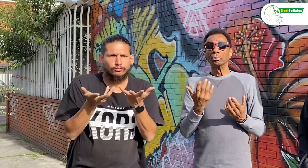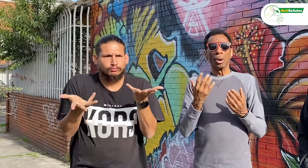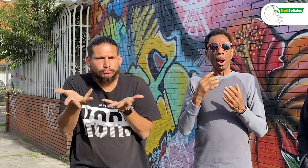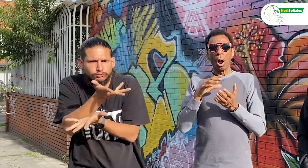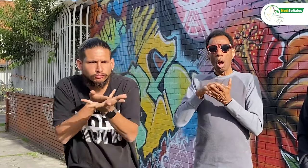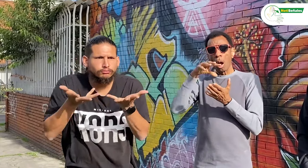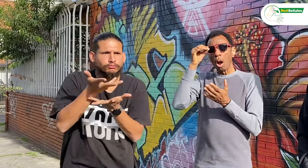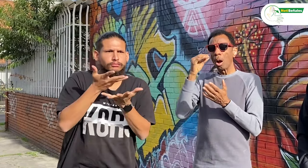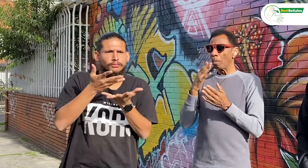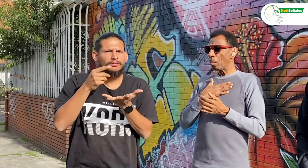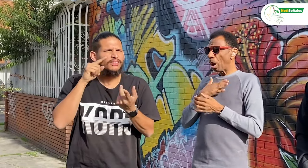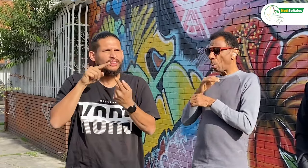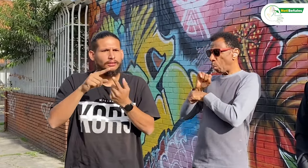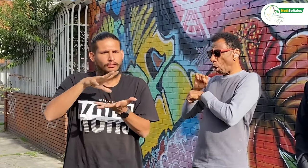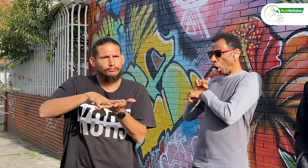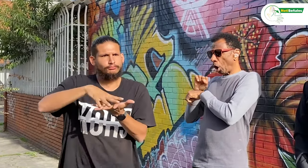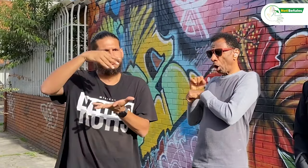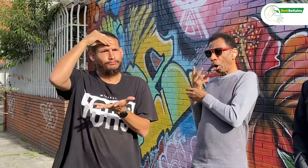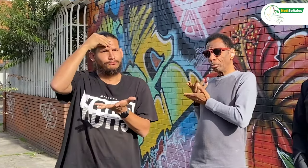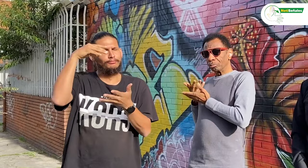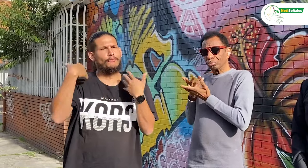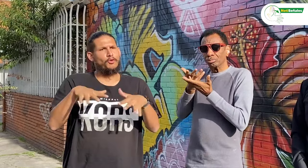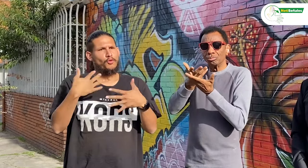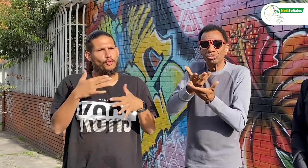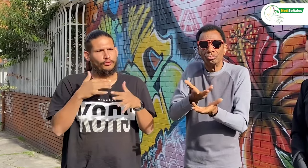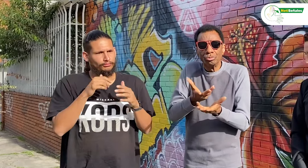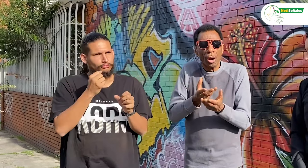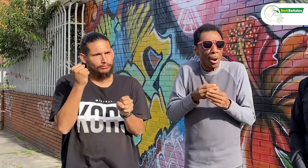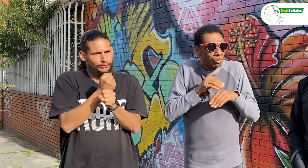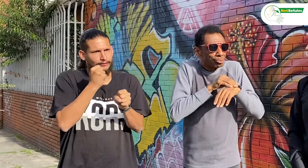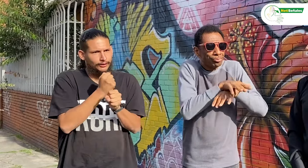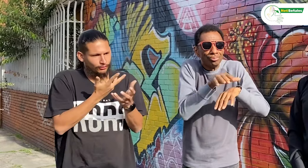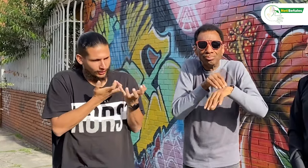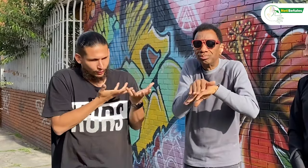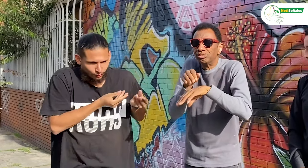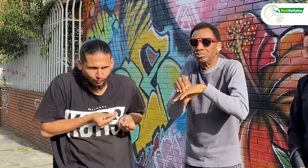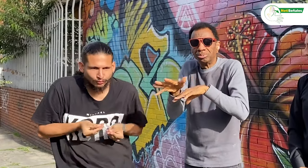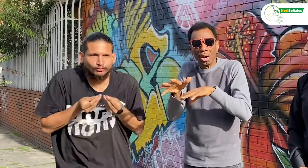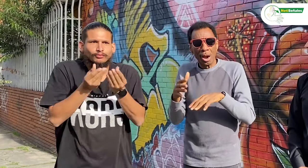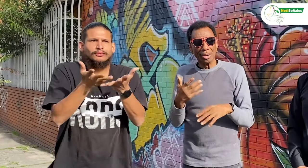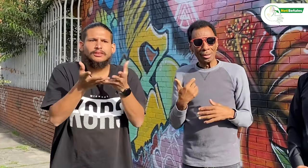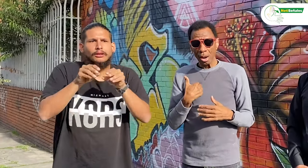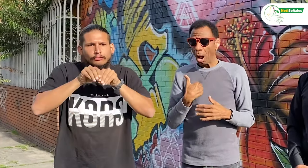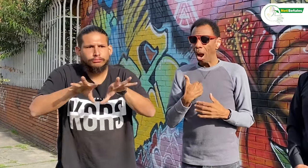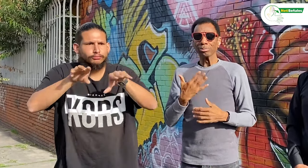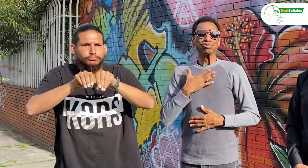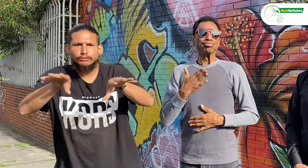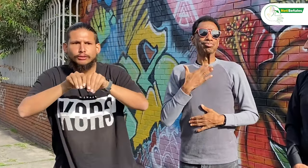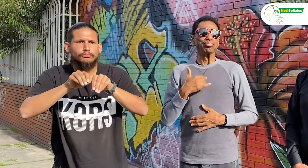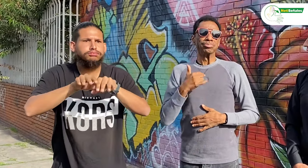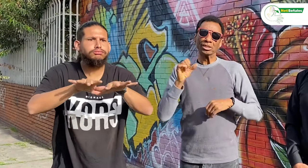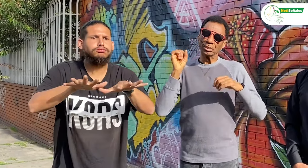Vine para ser jurado, participar en las reuniones, también con el objetivo de aprender y poder compartir de mi trabajo.